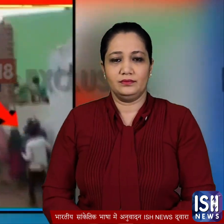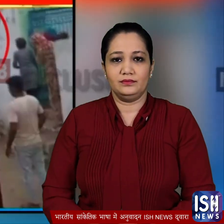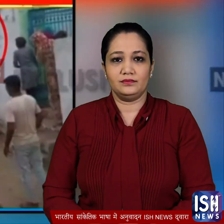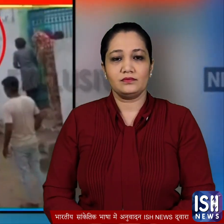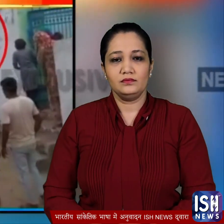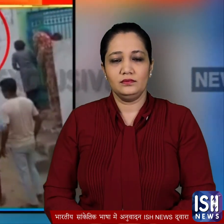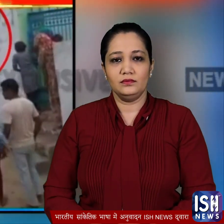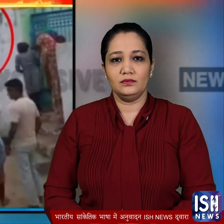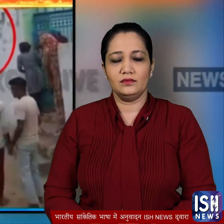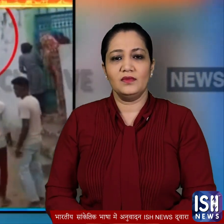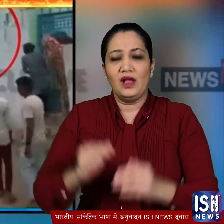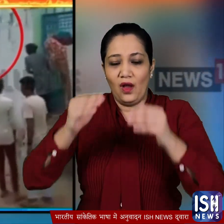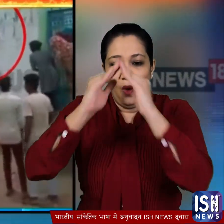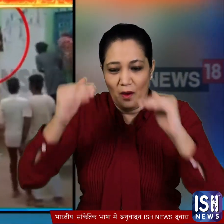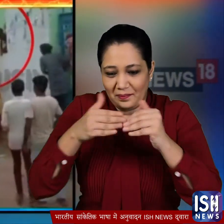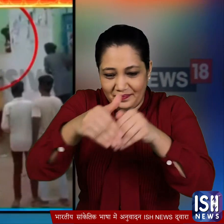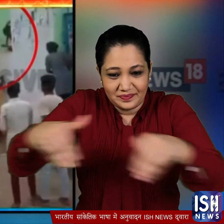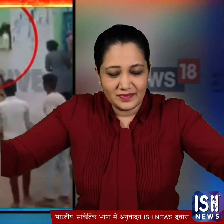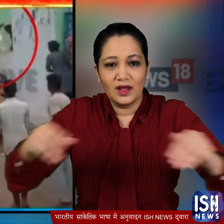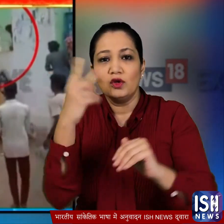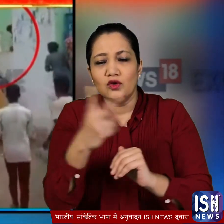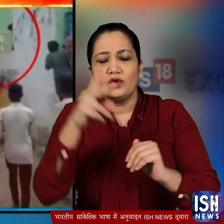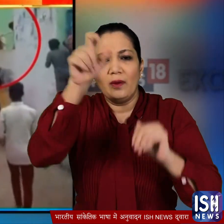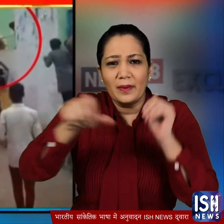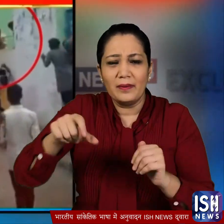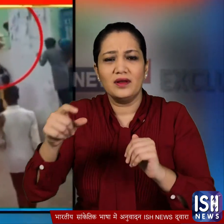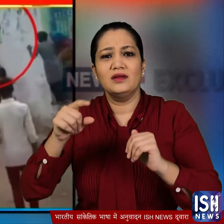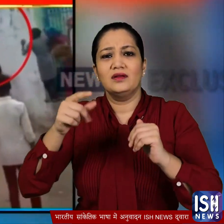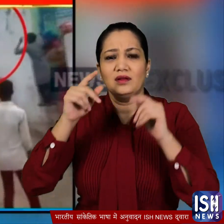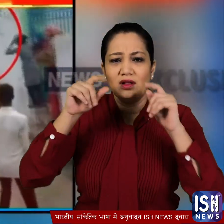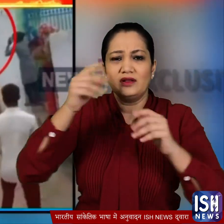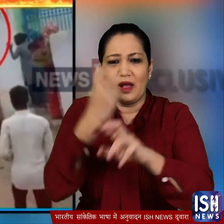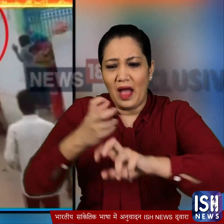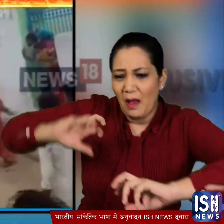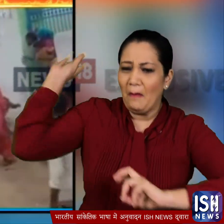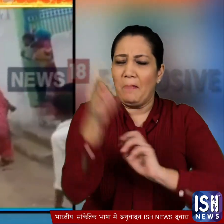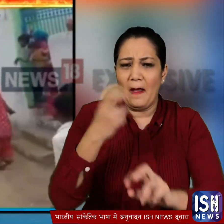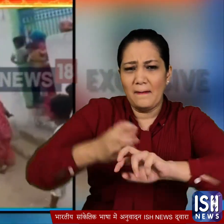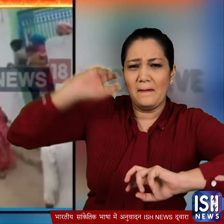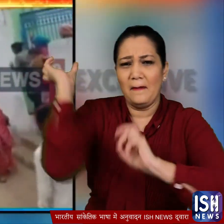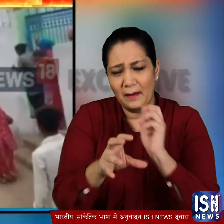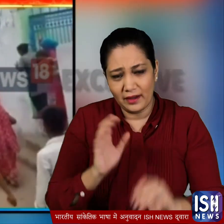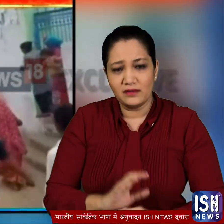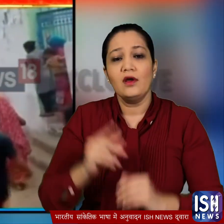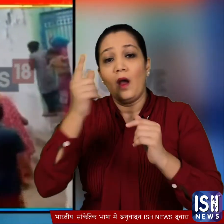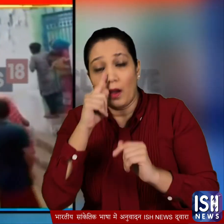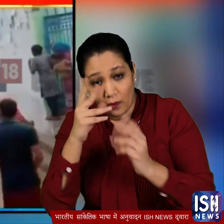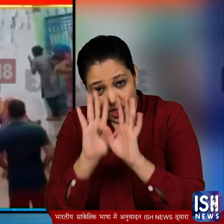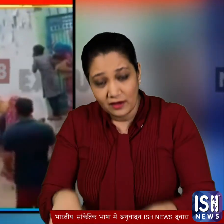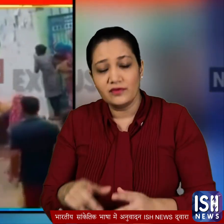वहीं एक घर की बाउंडरी के पीछे से दो आदमी मारपीट कर रहे लोगों पर पत्तर बरसाते नजर आए कुछ महिलाएं भी वाँ दिखी लेकिन वो इस लड़ाई को